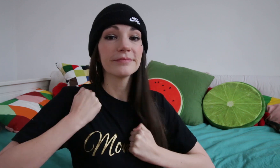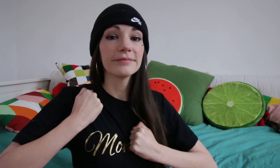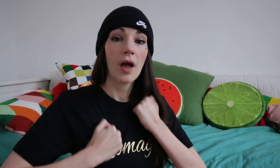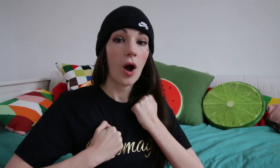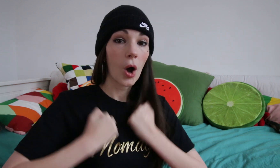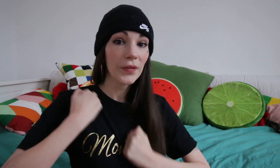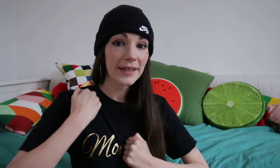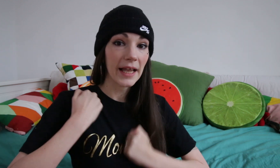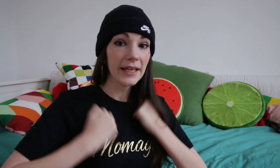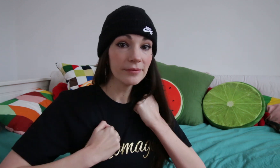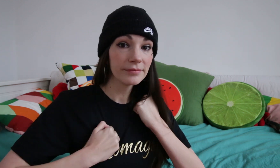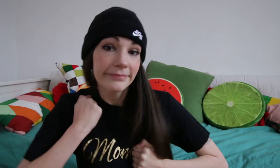On décalait.